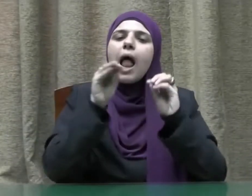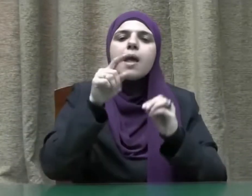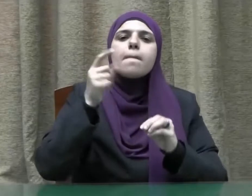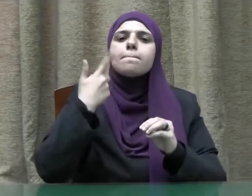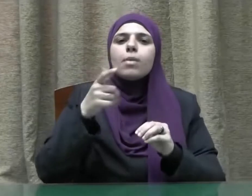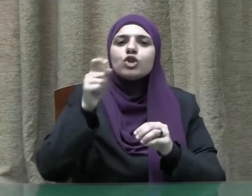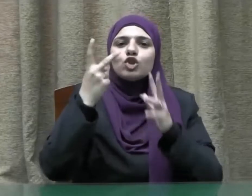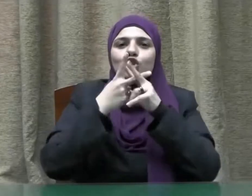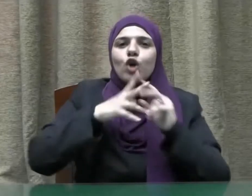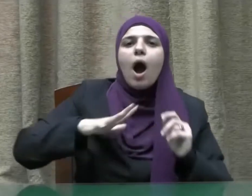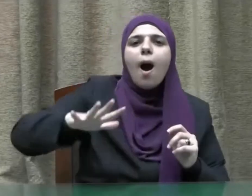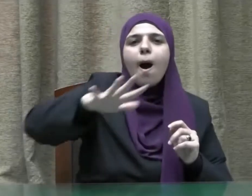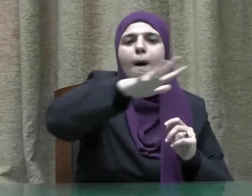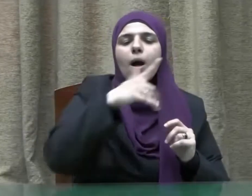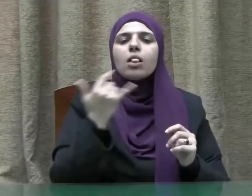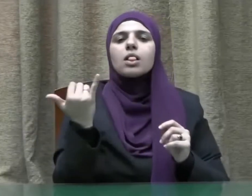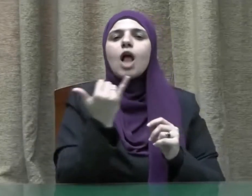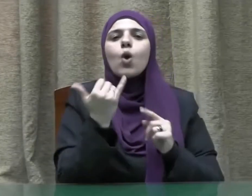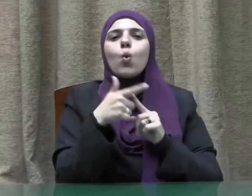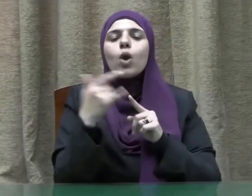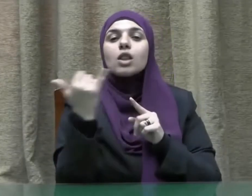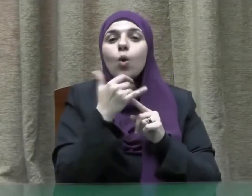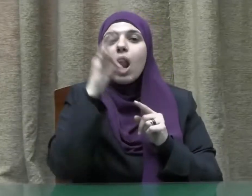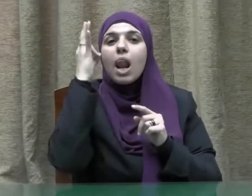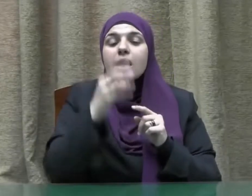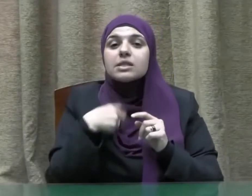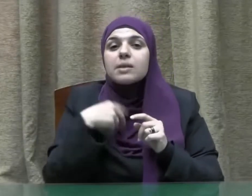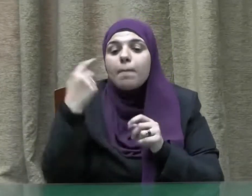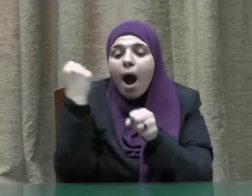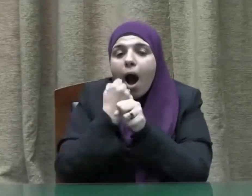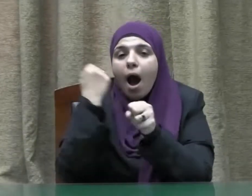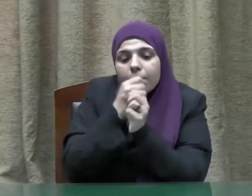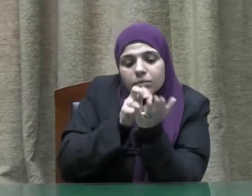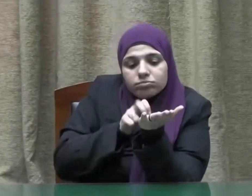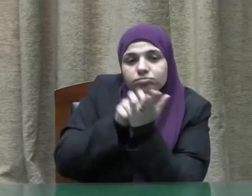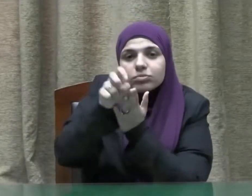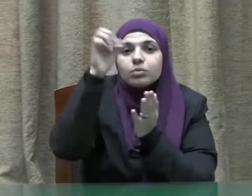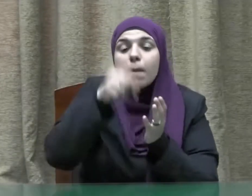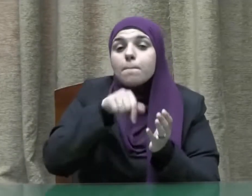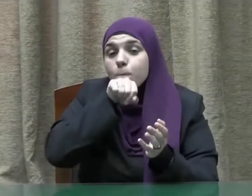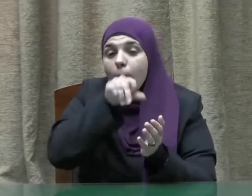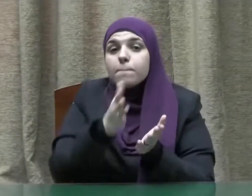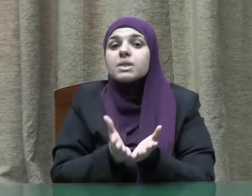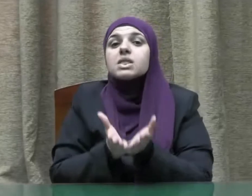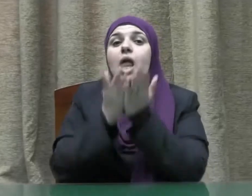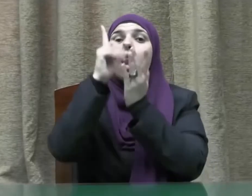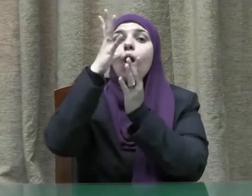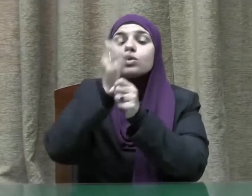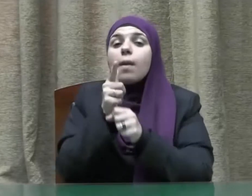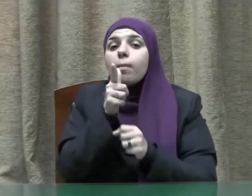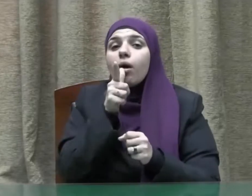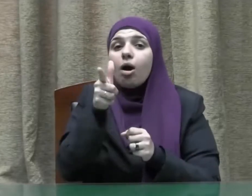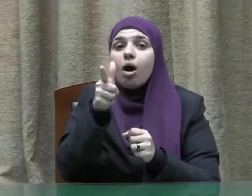للأمة بضرورة الأخذ بالأسباب فقال صلى الله عليه وسلم